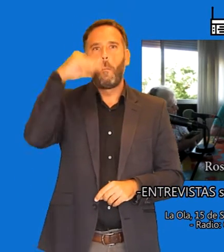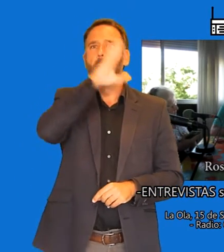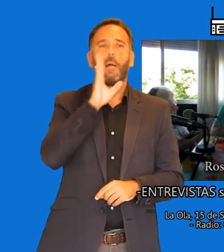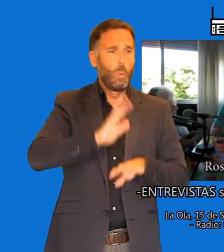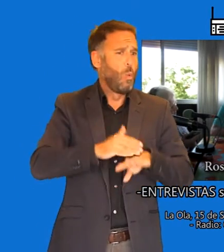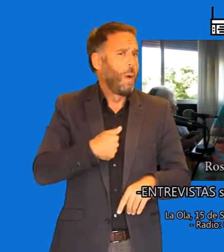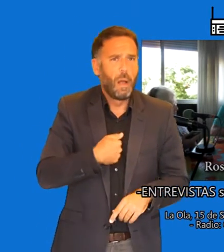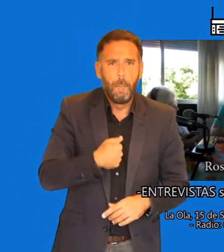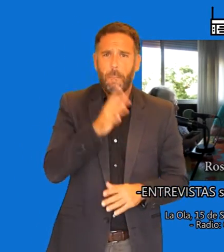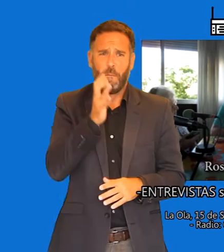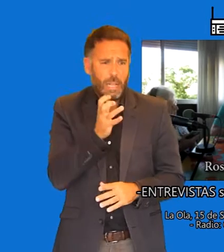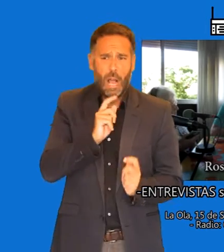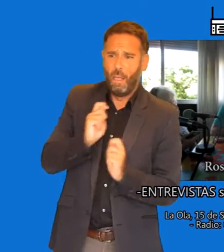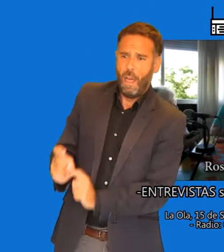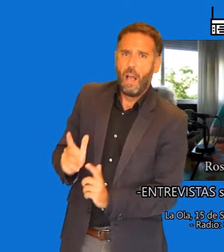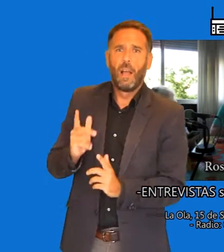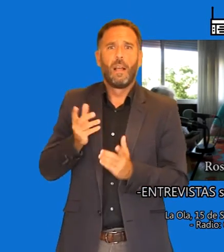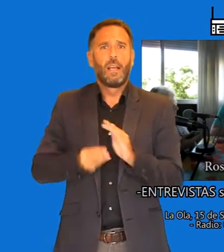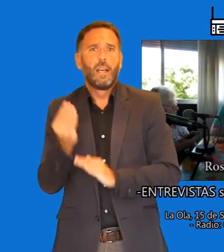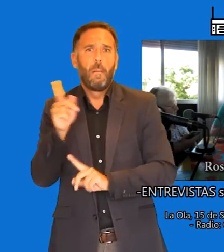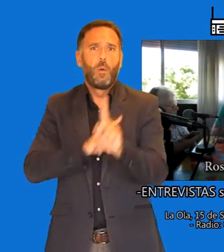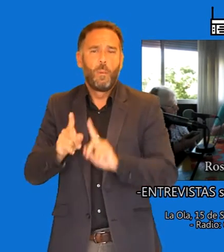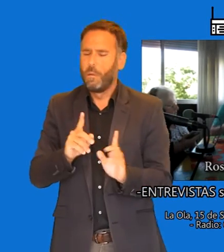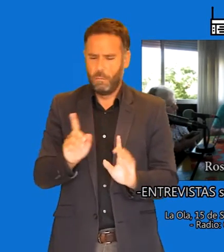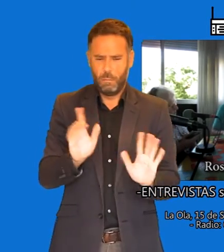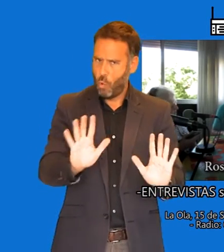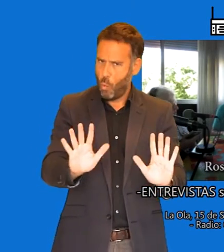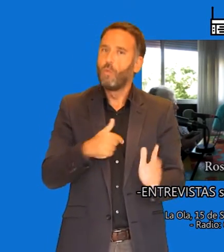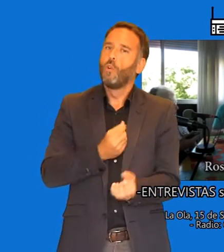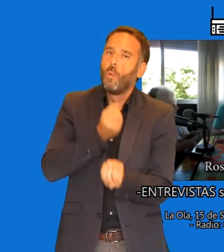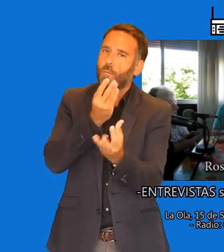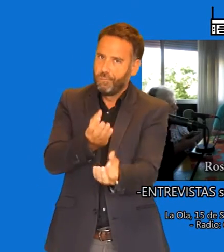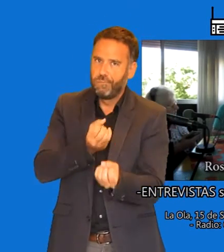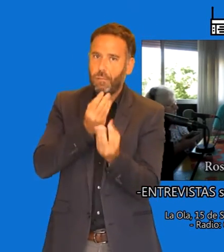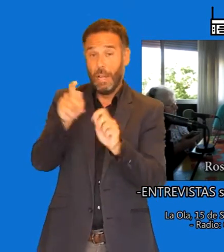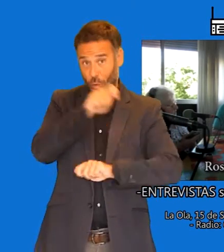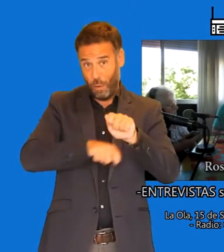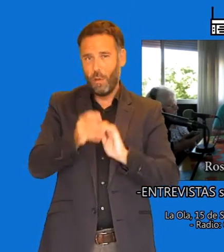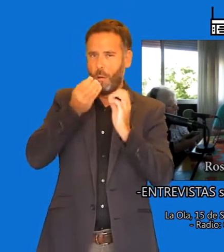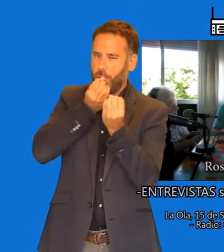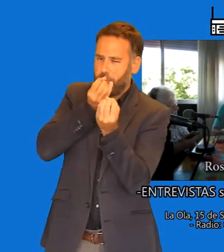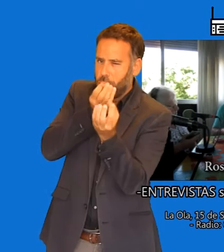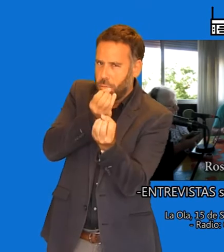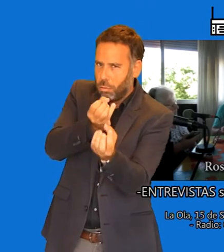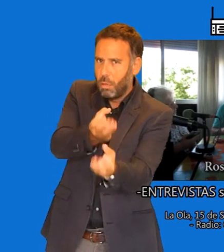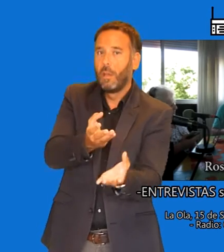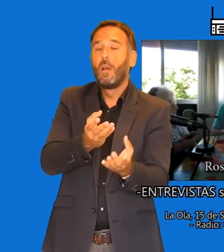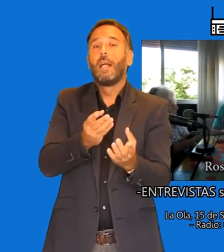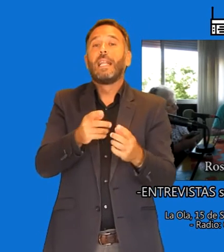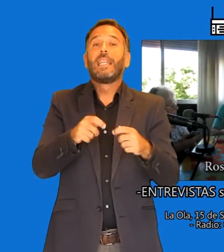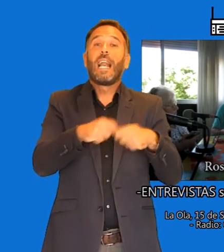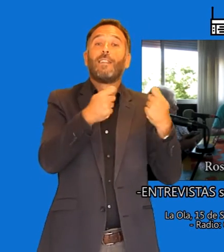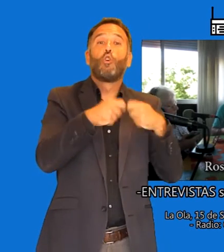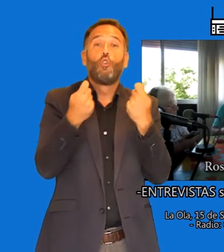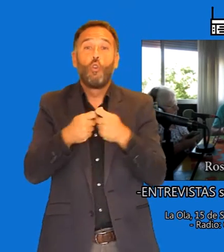es informarles de todo el entramado, de lo que significa un trastorno de la alimentación. Claro.